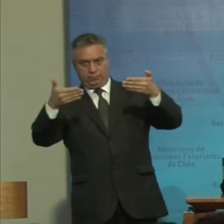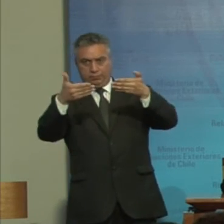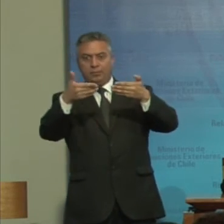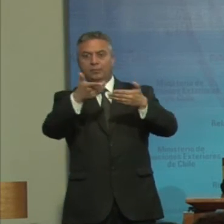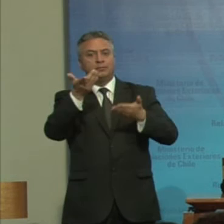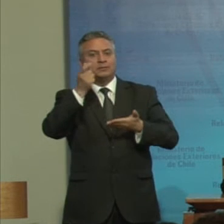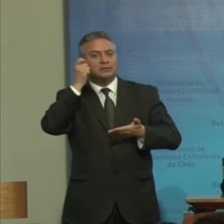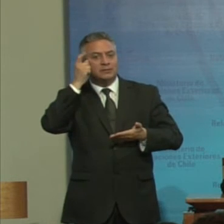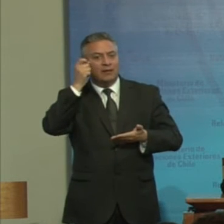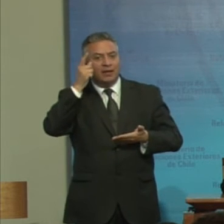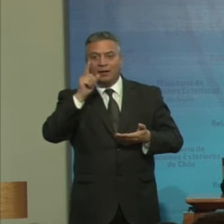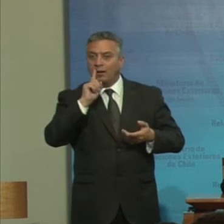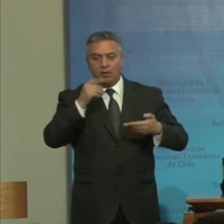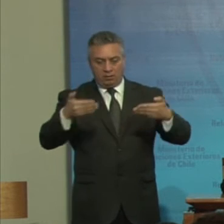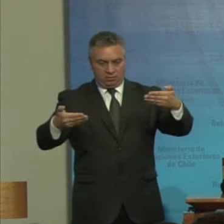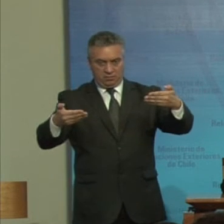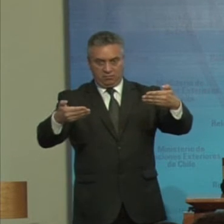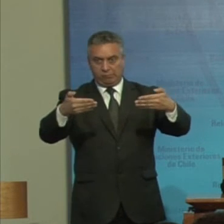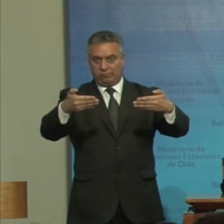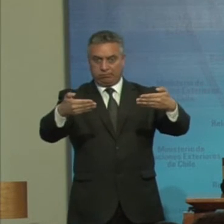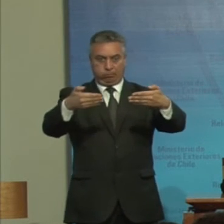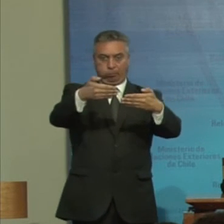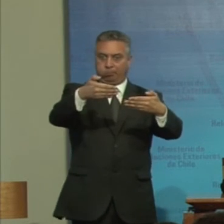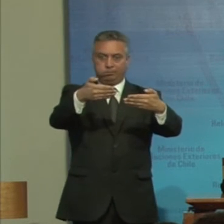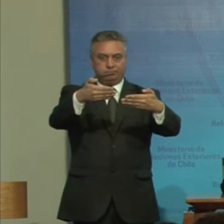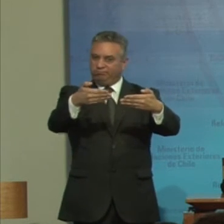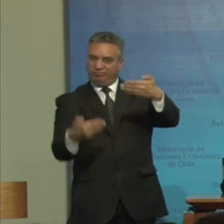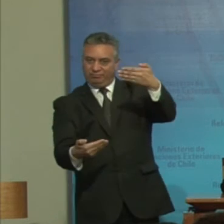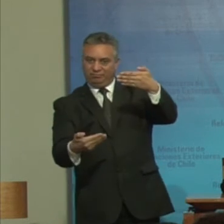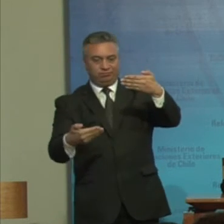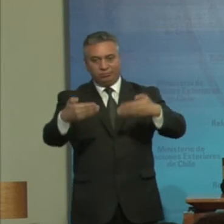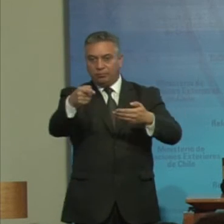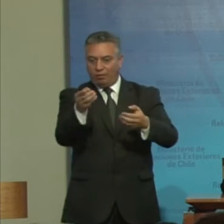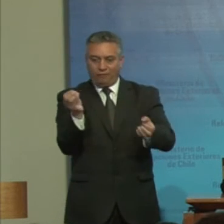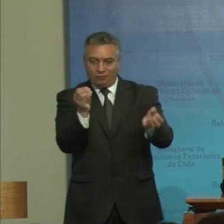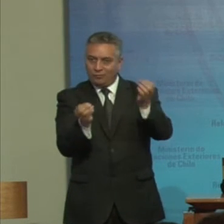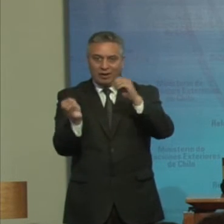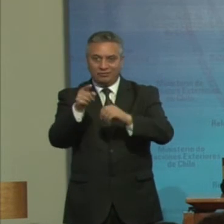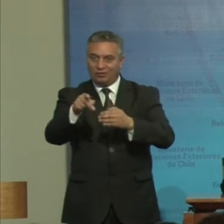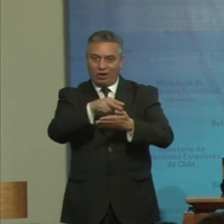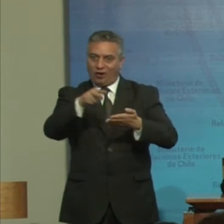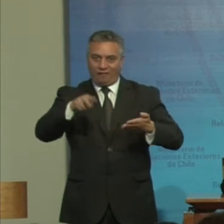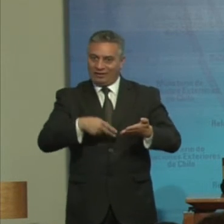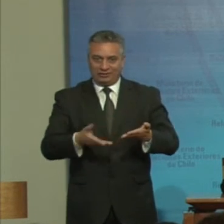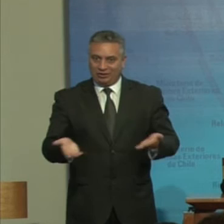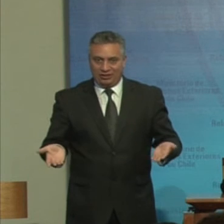saber Serían Incompatibles En su Formulación O resultado Con la convención